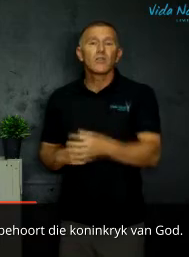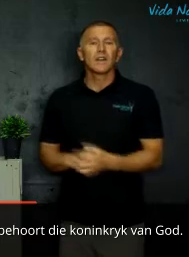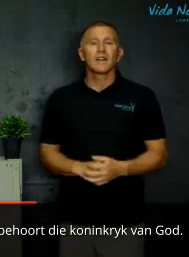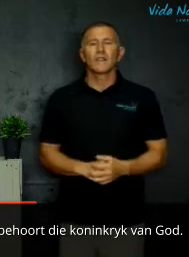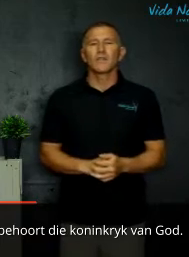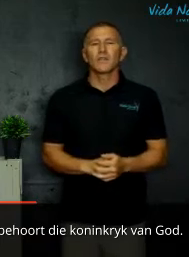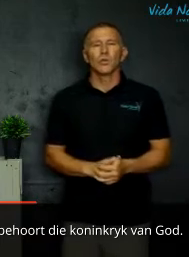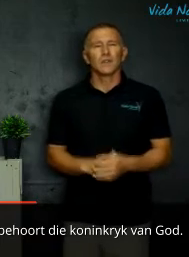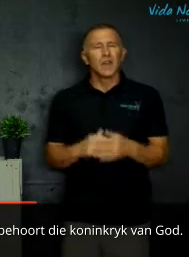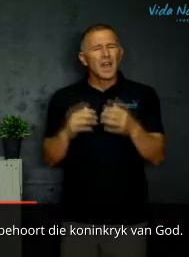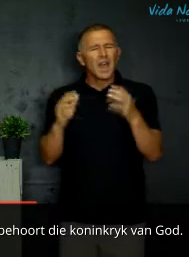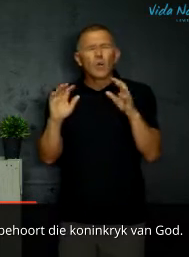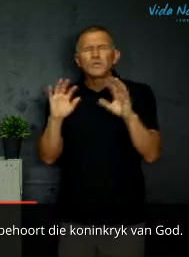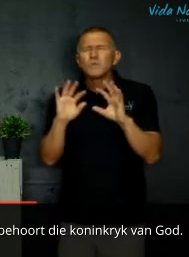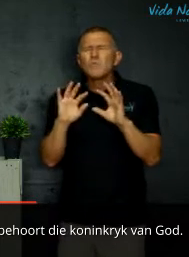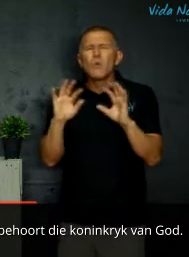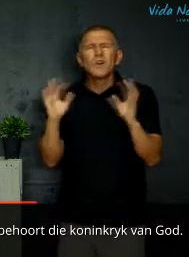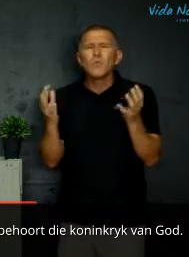koninkryk van God ons moet mooi